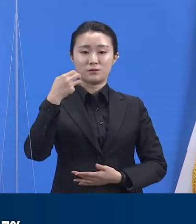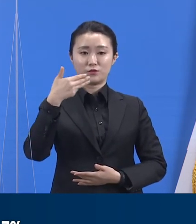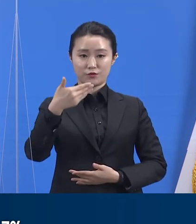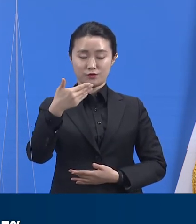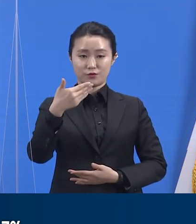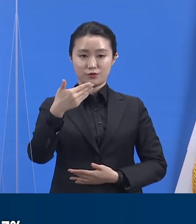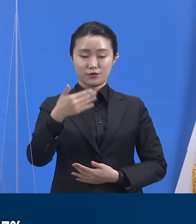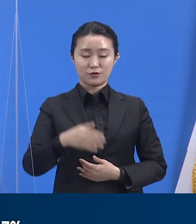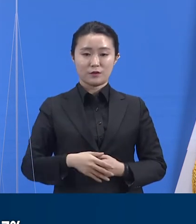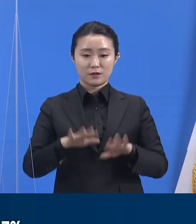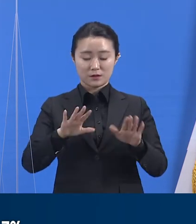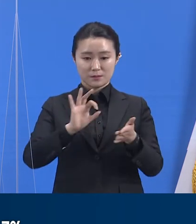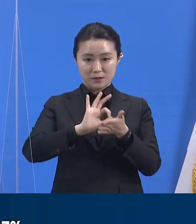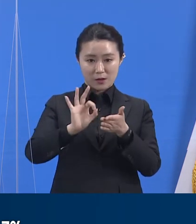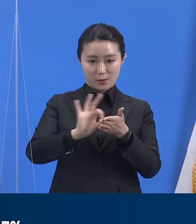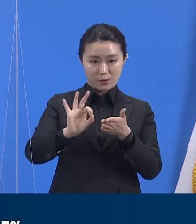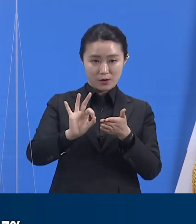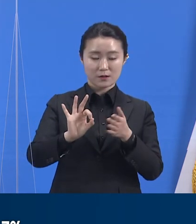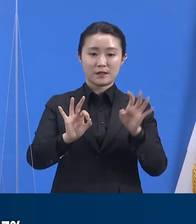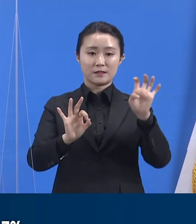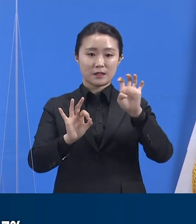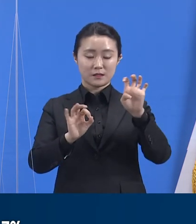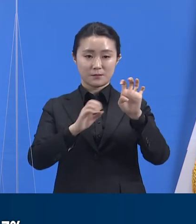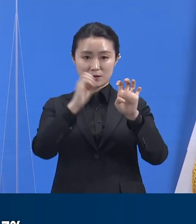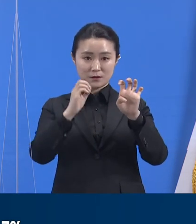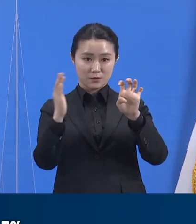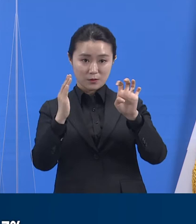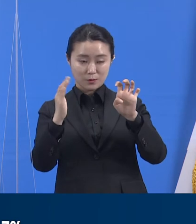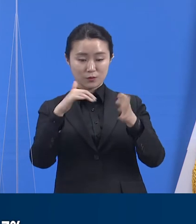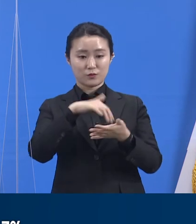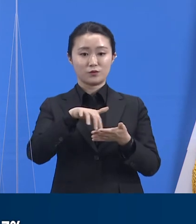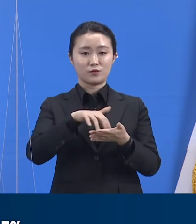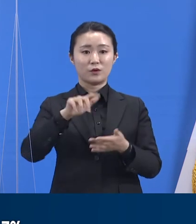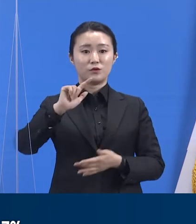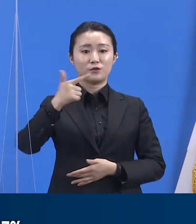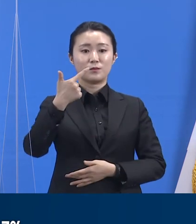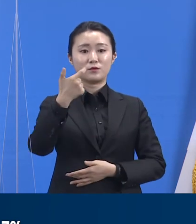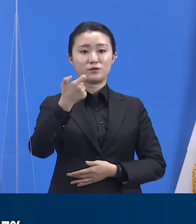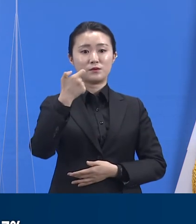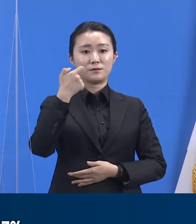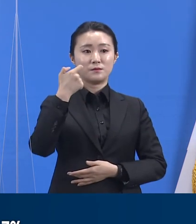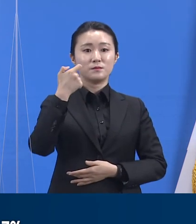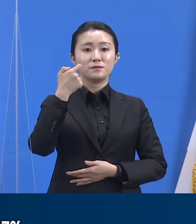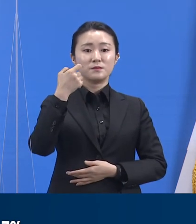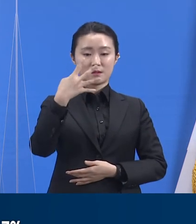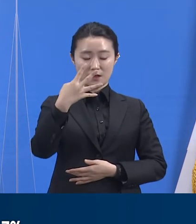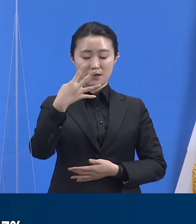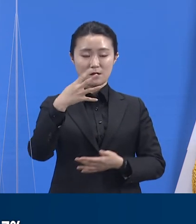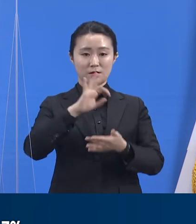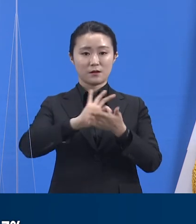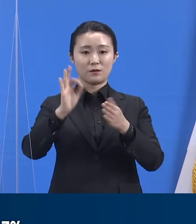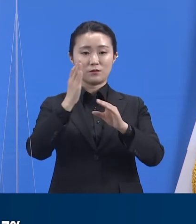병상 가동률은 40.7%로 663개 병상을 사용하고 있습니다.